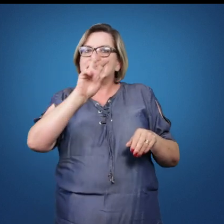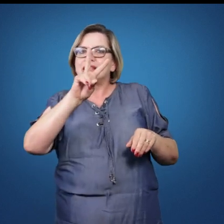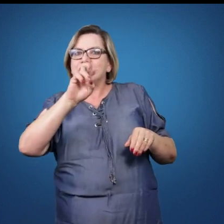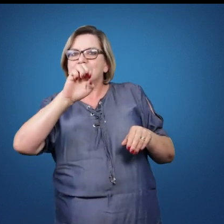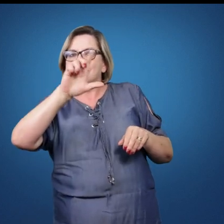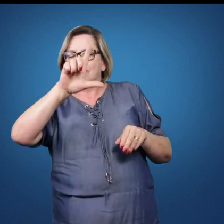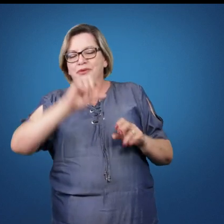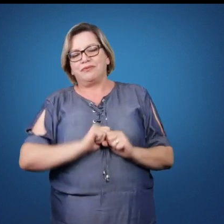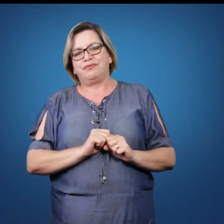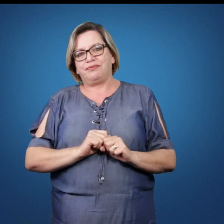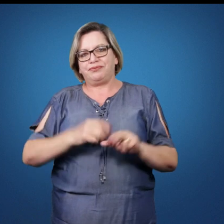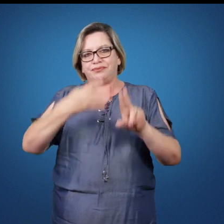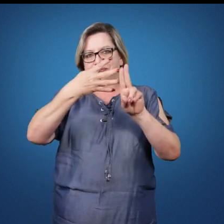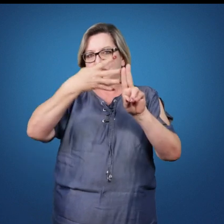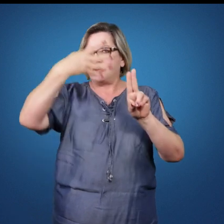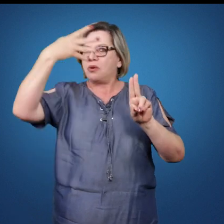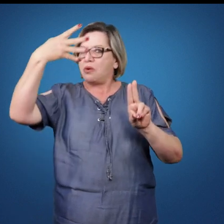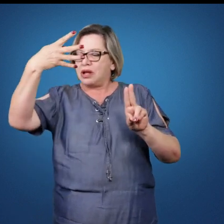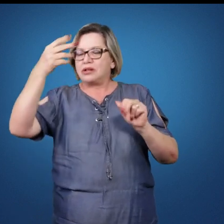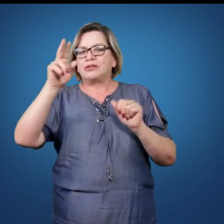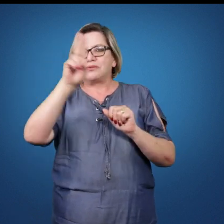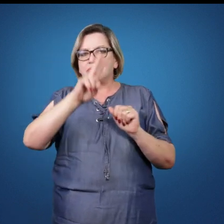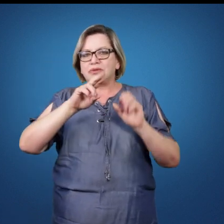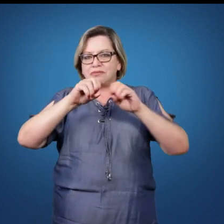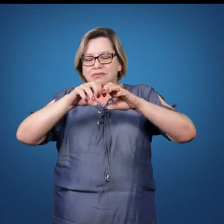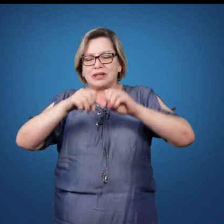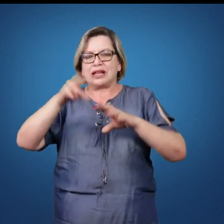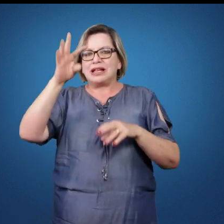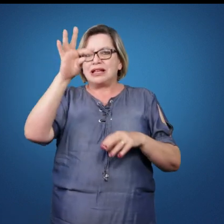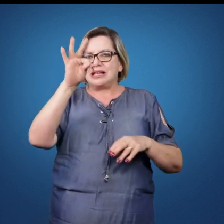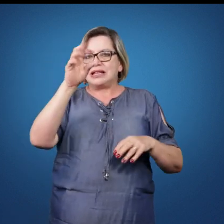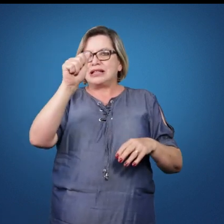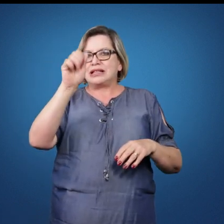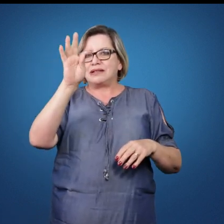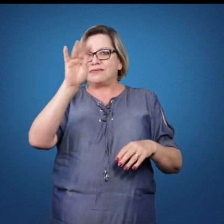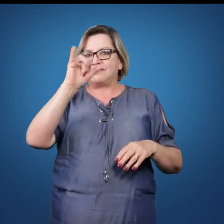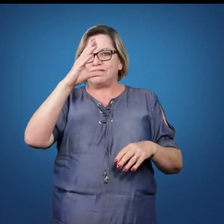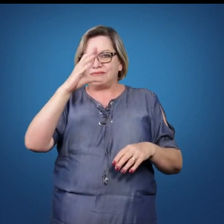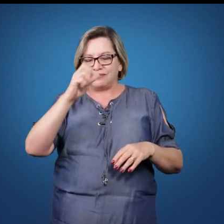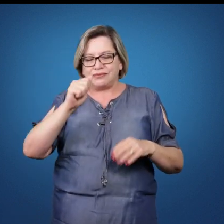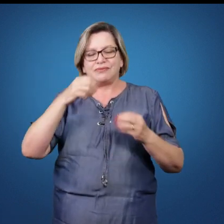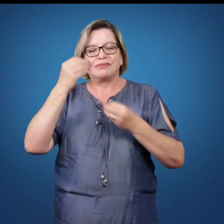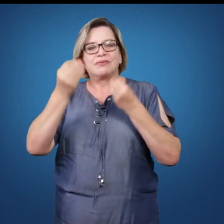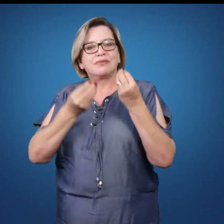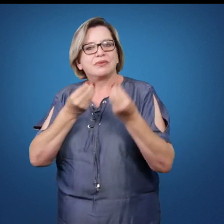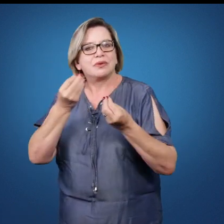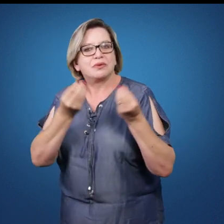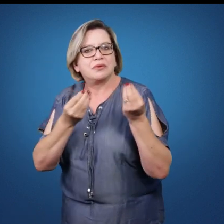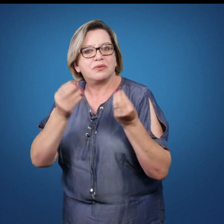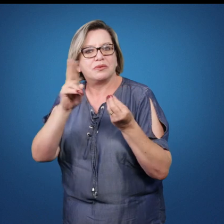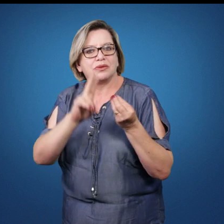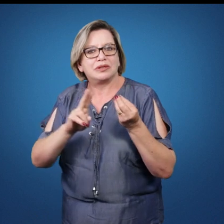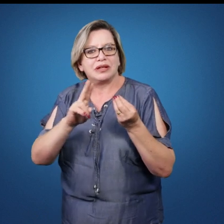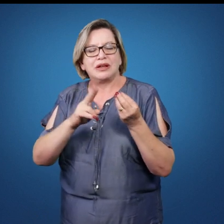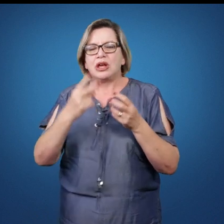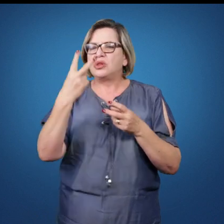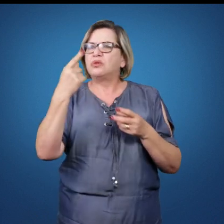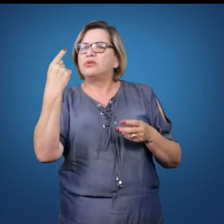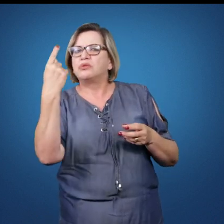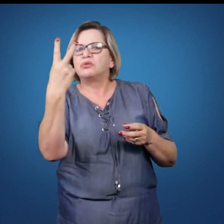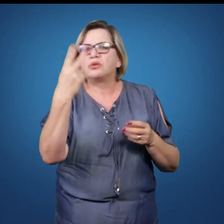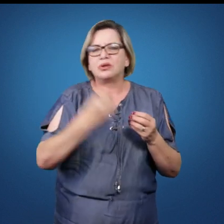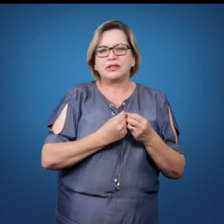unidade, também iremos trabalhar com as táticas do basquetebol, as possibilidades dos sistemas 2-1-2,